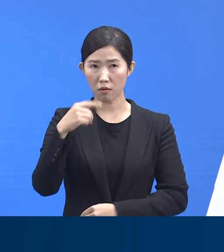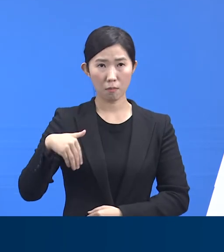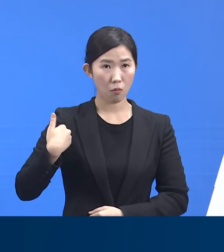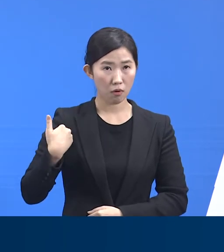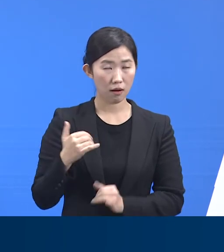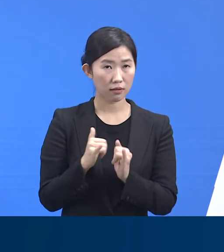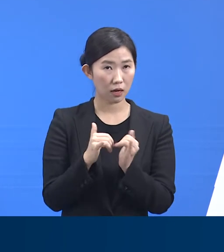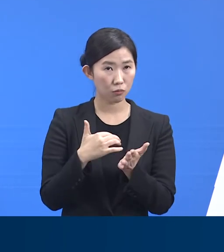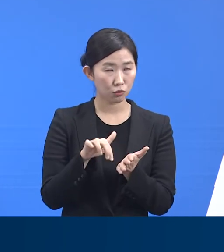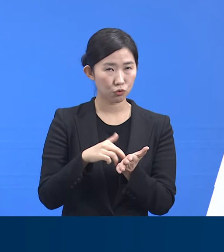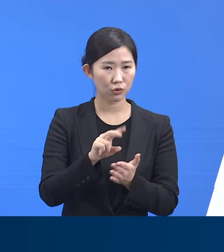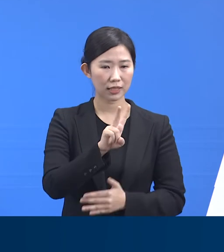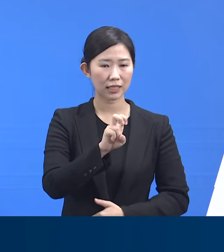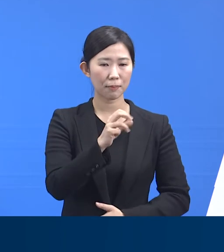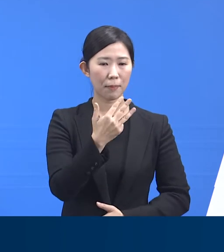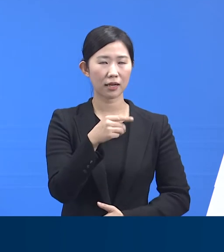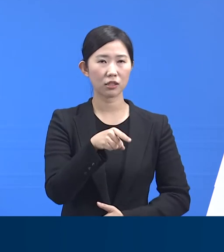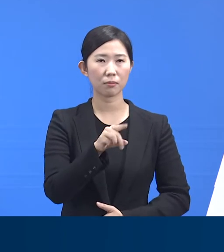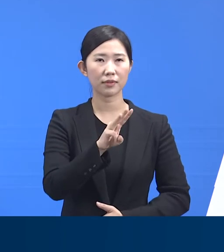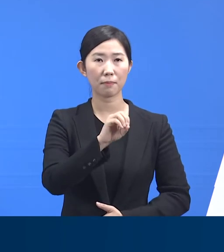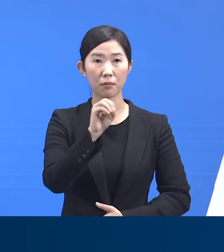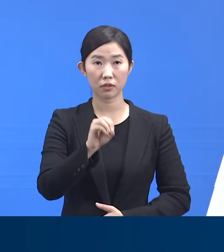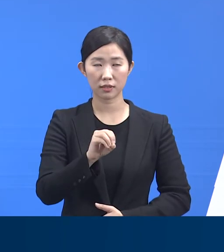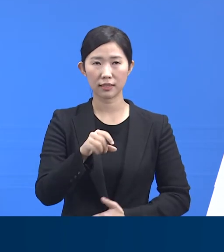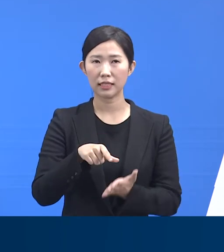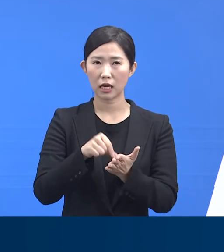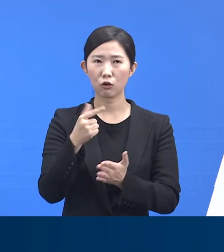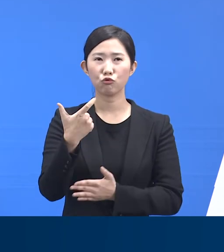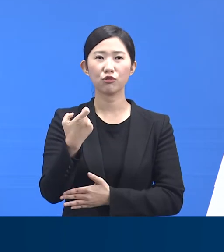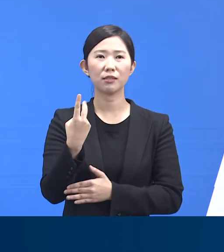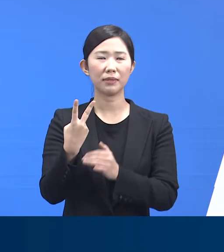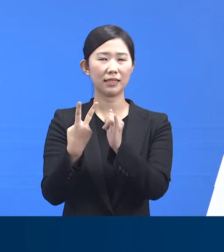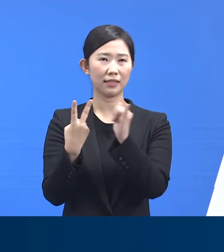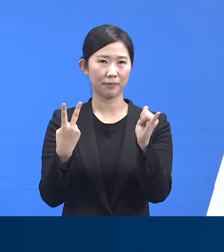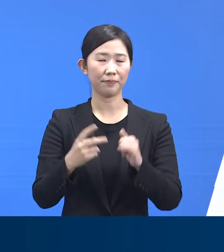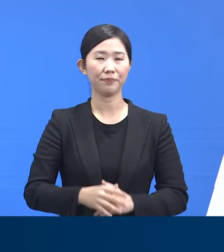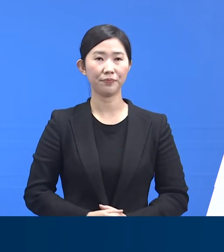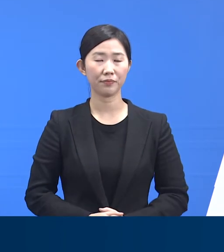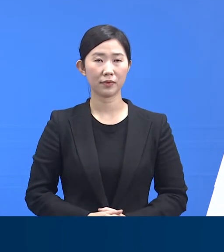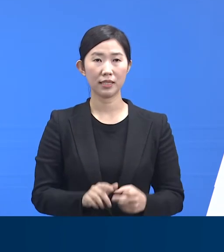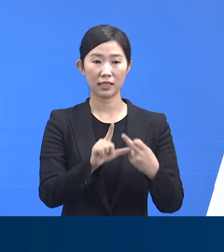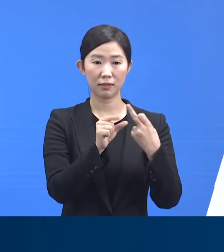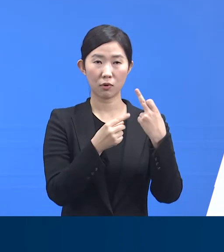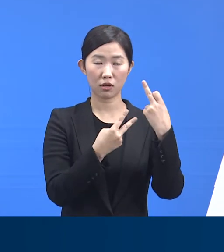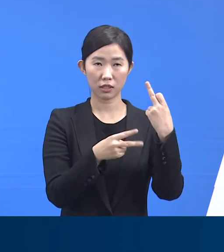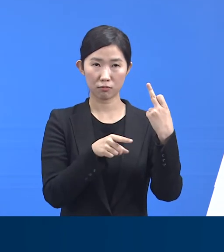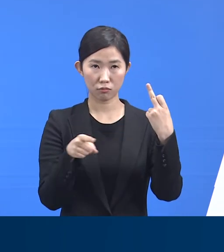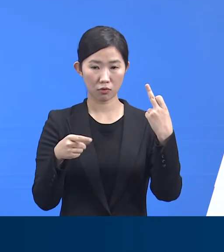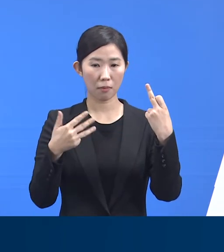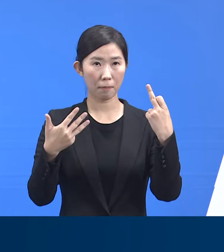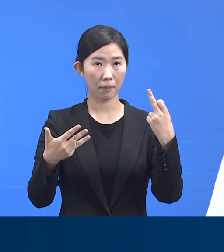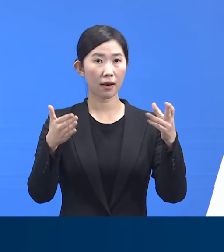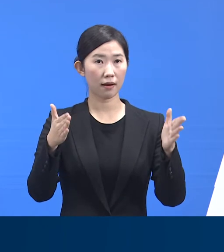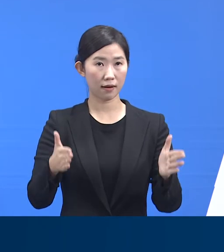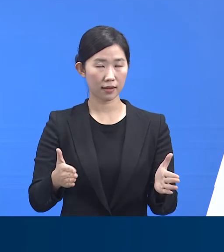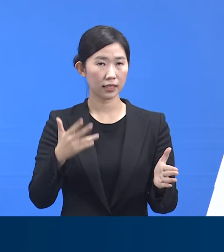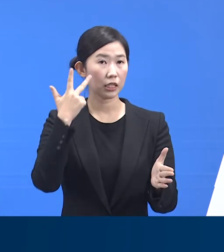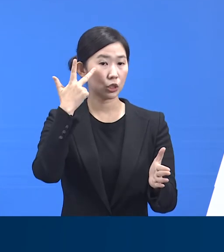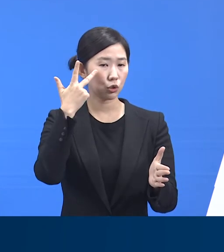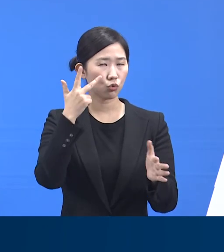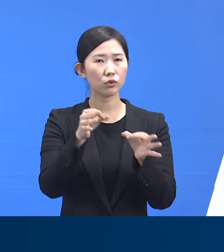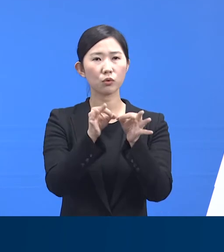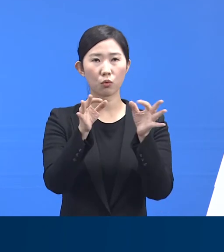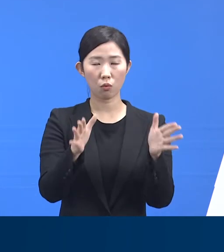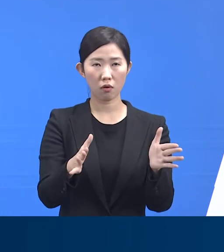28.3%인 62명이 되겠습니다. 12월 2일부터 12월 8일까지 일주일간